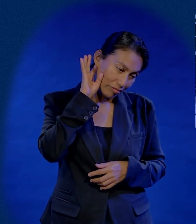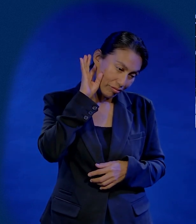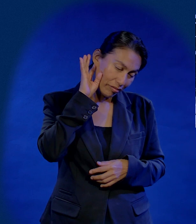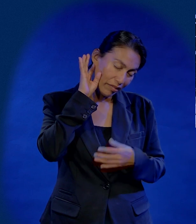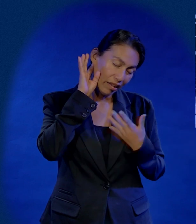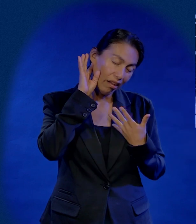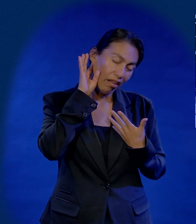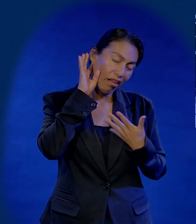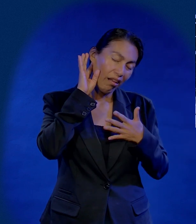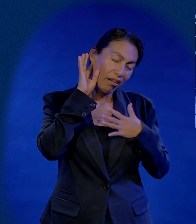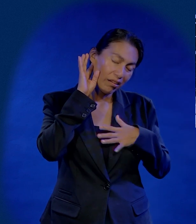Y yo la escuchaba.